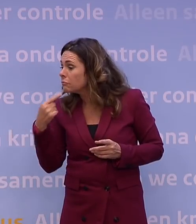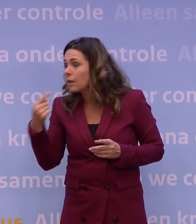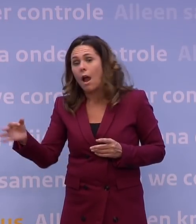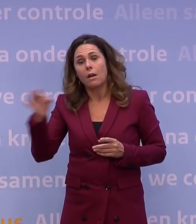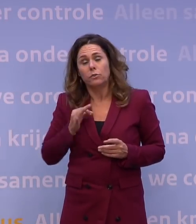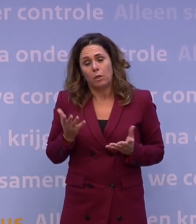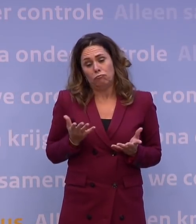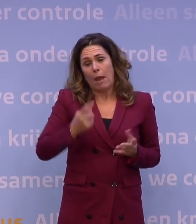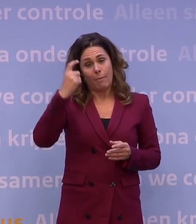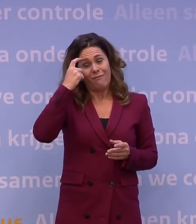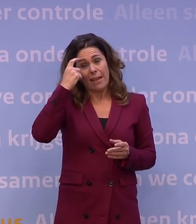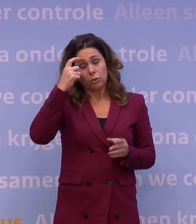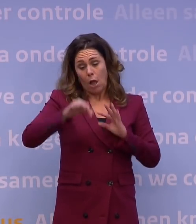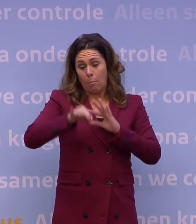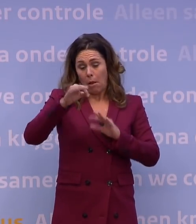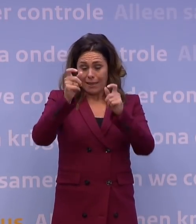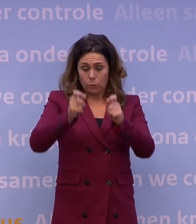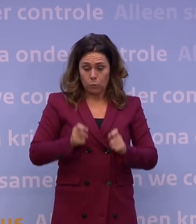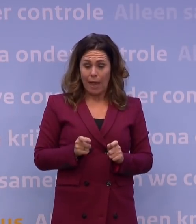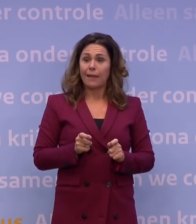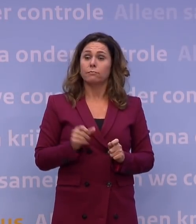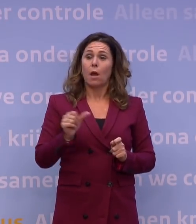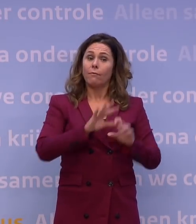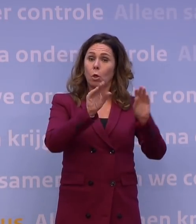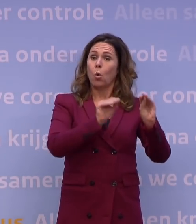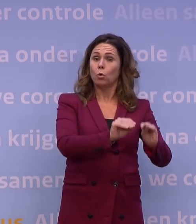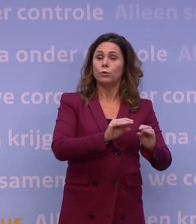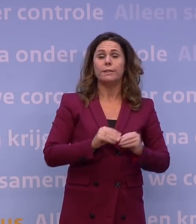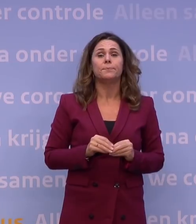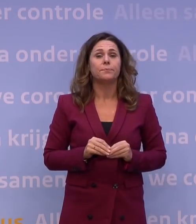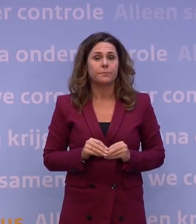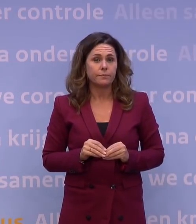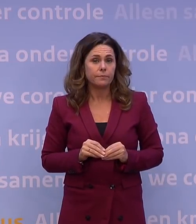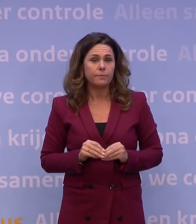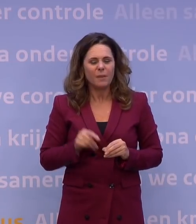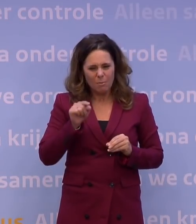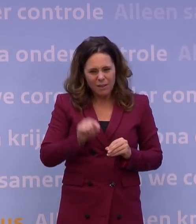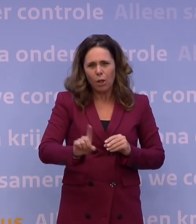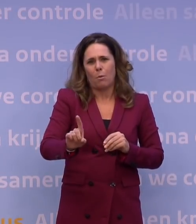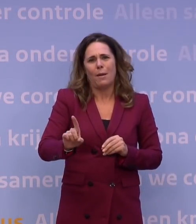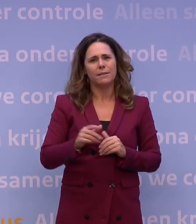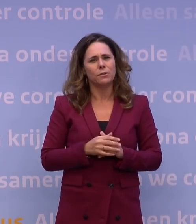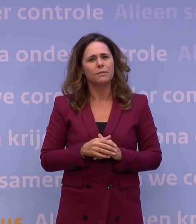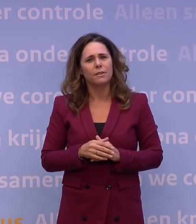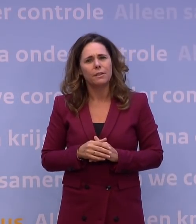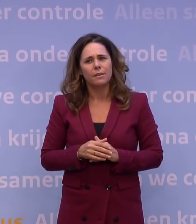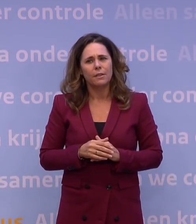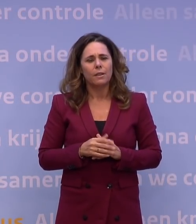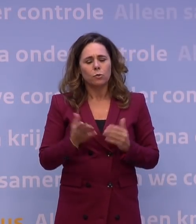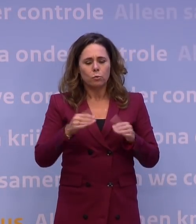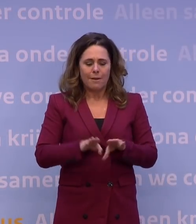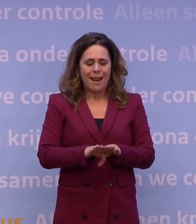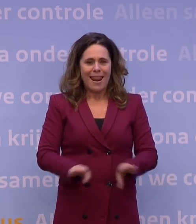enig wetenschappelijk inzicht is dat in Nederland tot een andere conclusie moet leiden. Maar dat was ook gegeven de situatie van dat moment, namelijk met een vrij lage